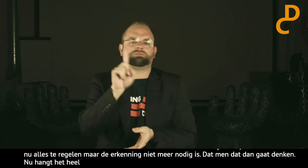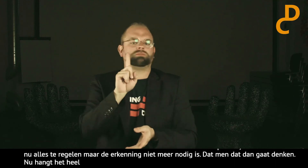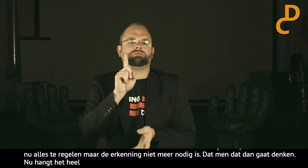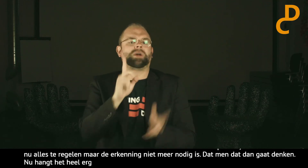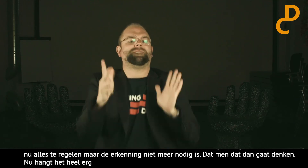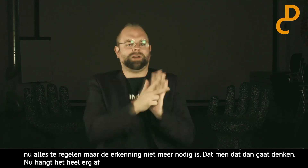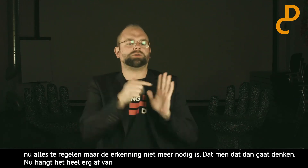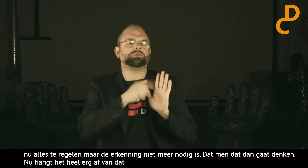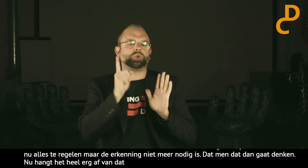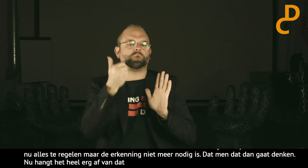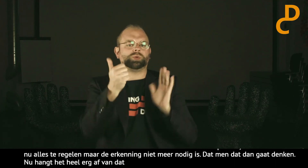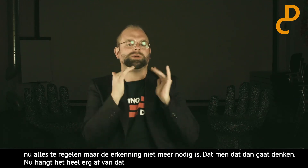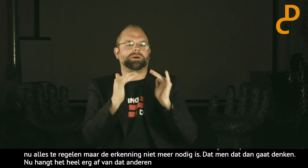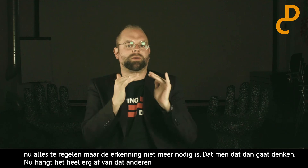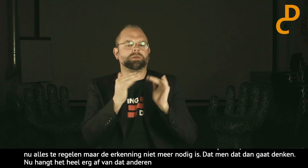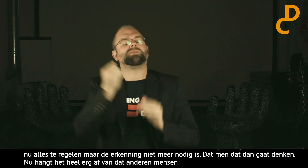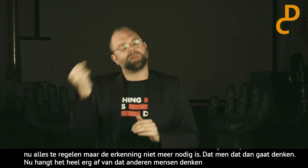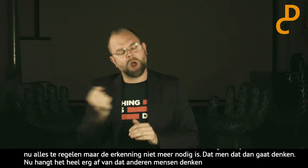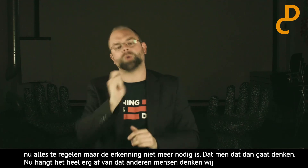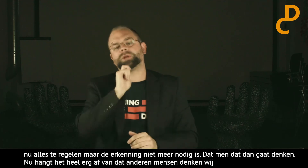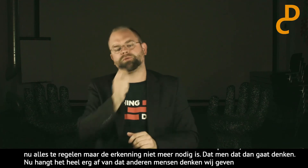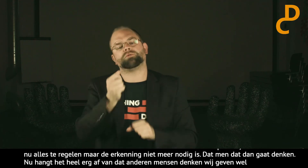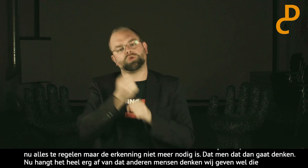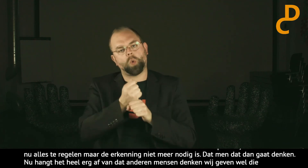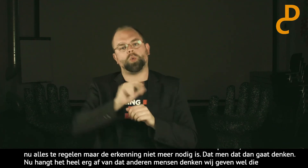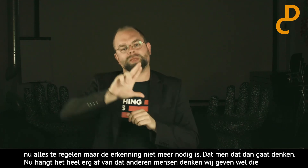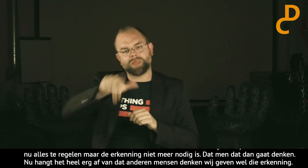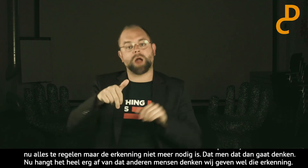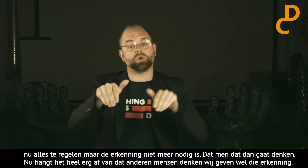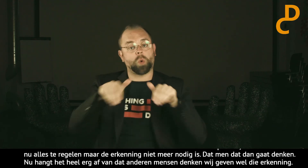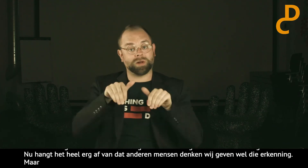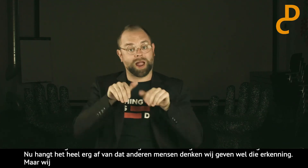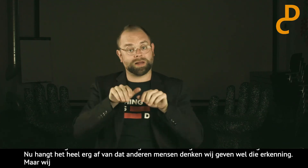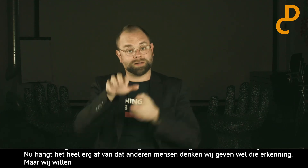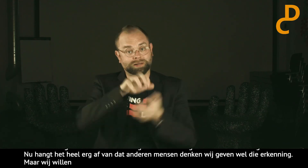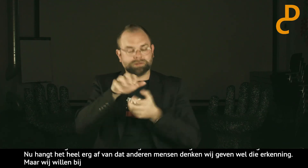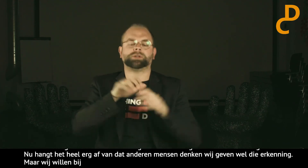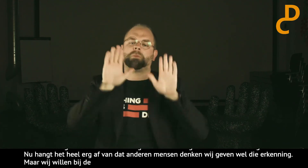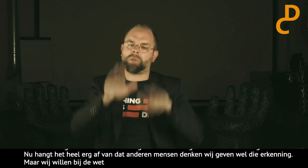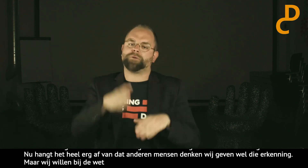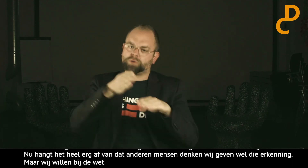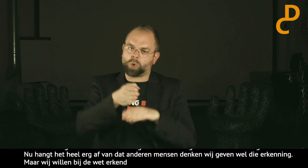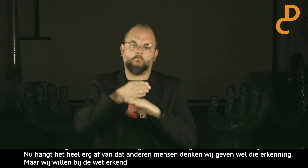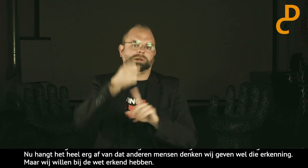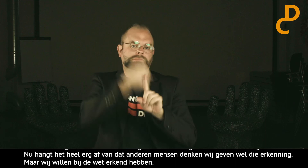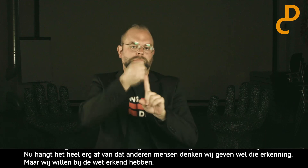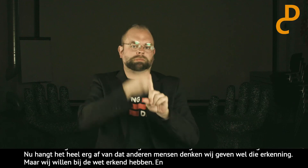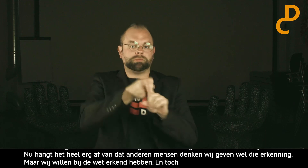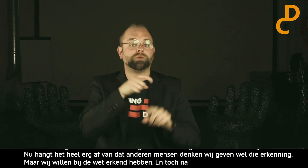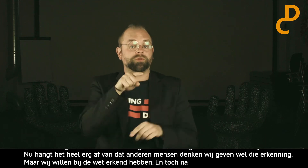gewoon wel die erkenning. Maar dat willen we niet, we willen het gewoon bij de wet erkend hebben. En toch, na de coronavirus, hopen we dat het door blijft gaan